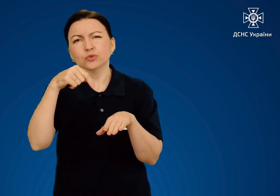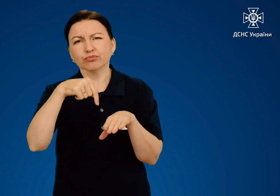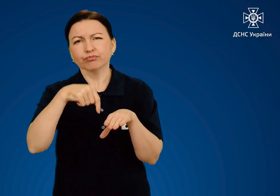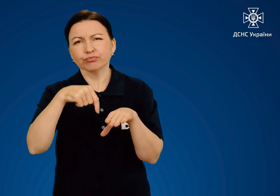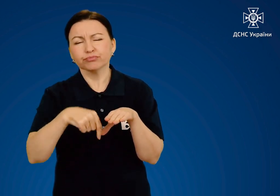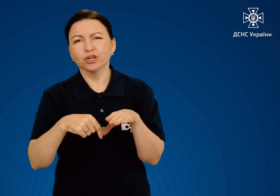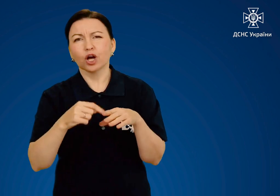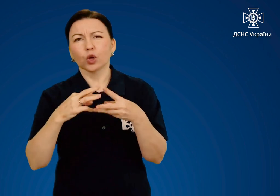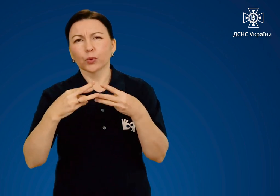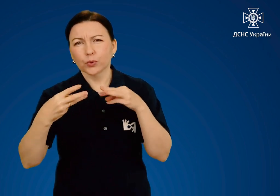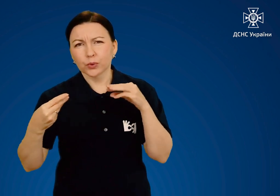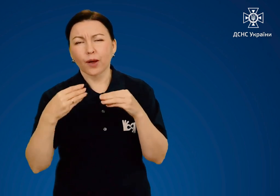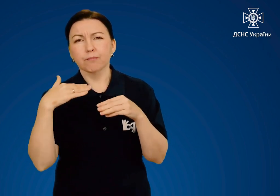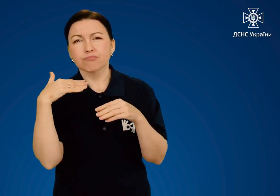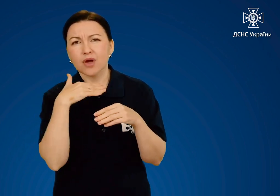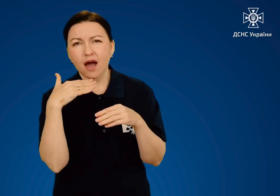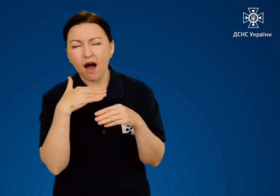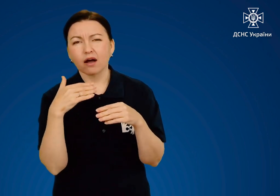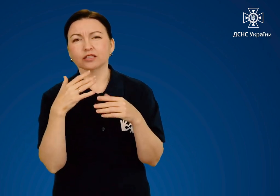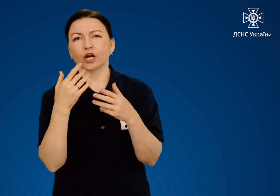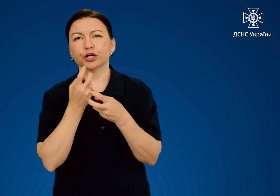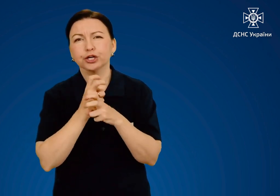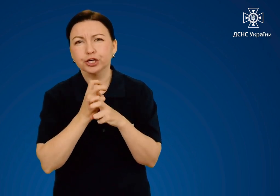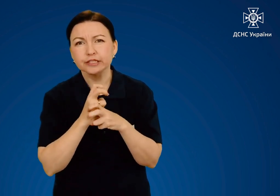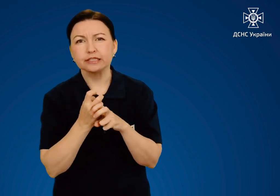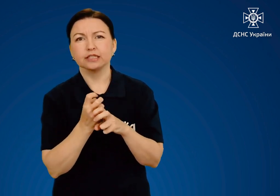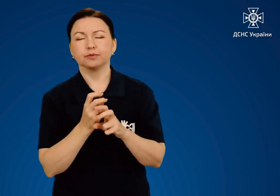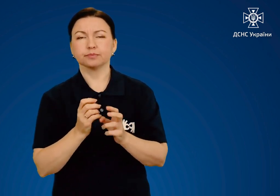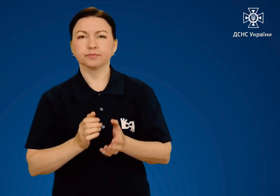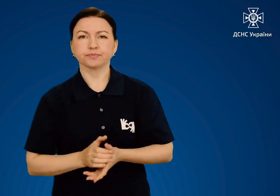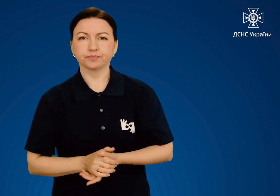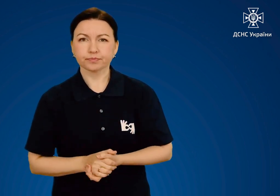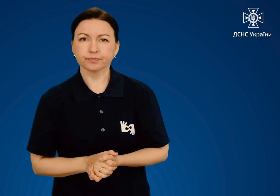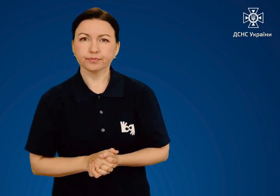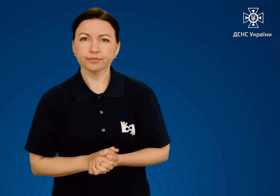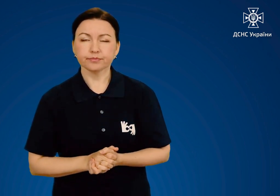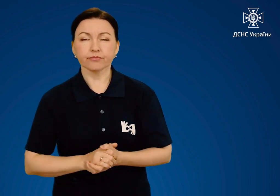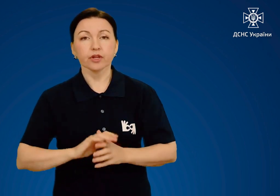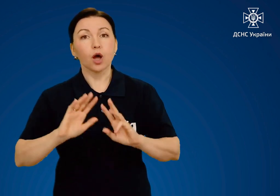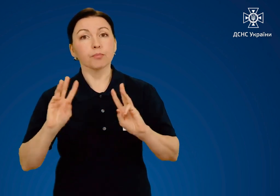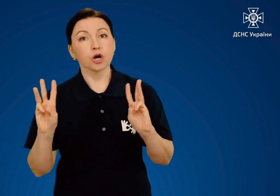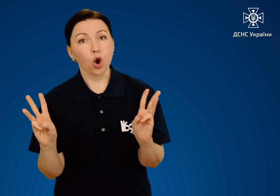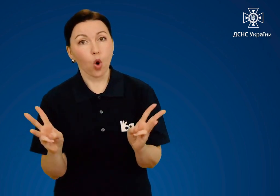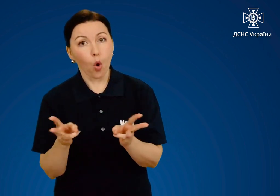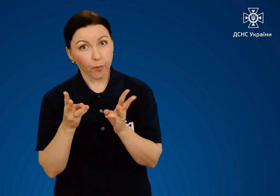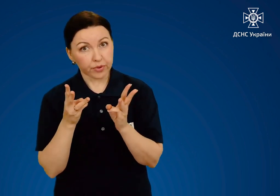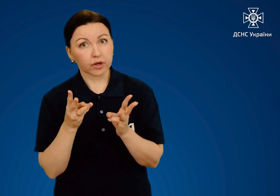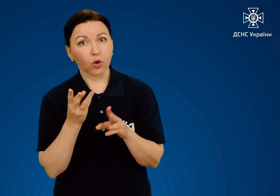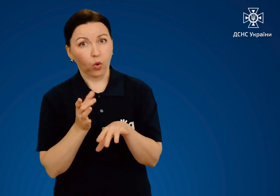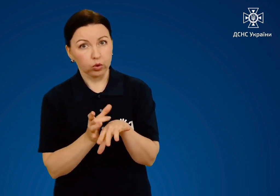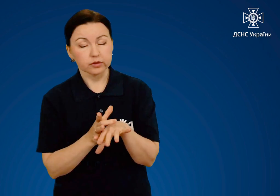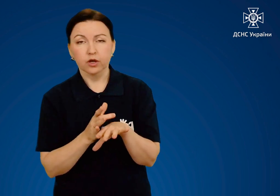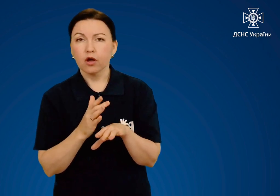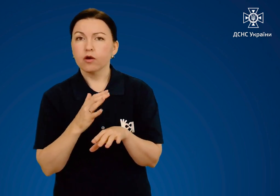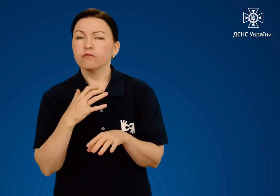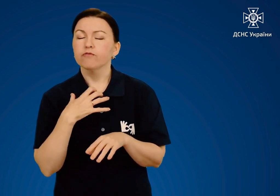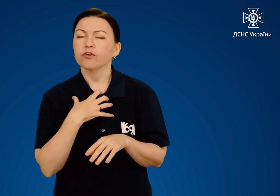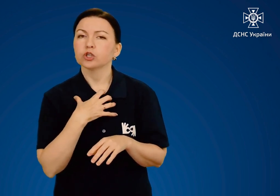шкіра, а й тканини, сухожилля, м'язи, кістки. При опіках вкрай